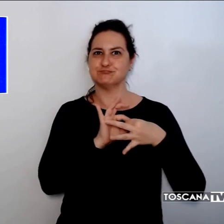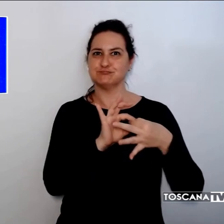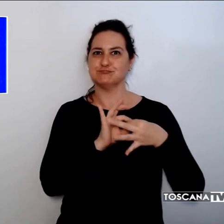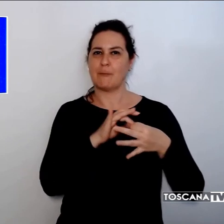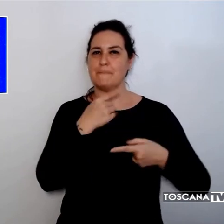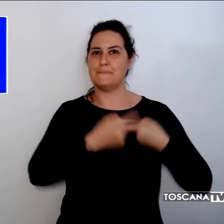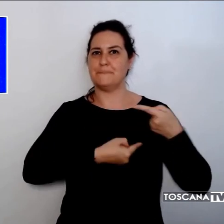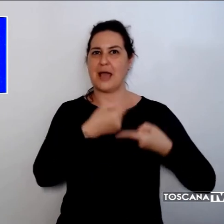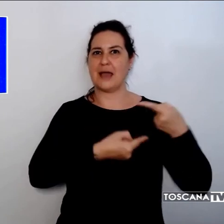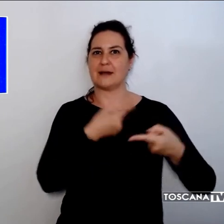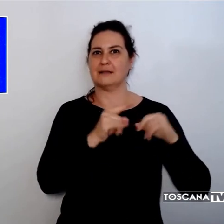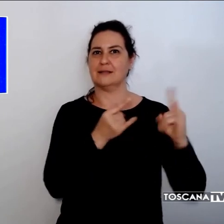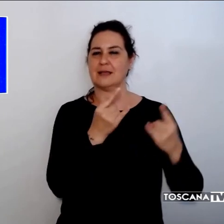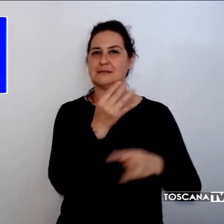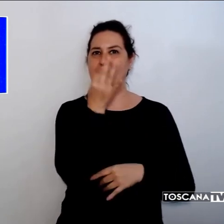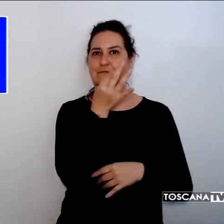di Castelfiorentino.